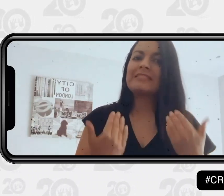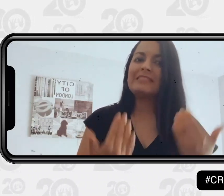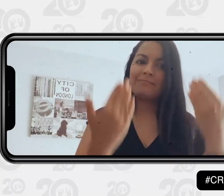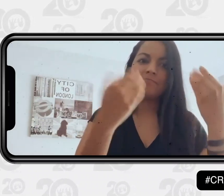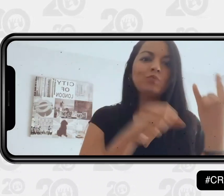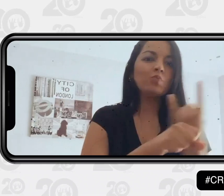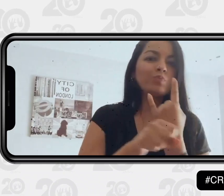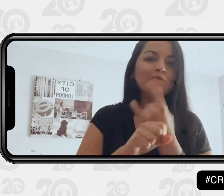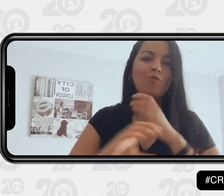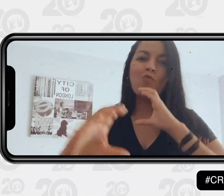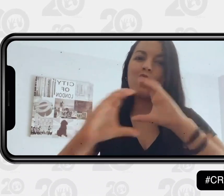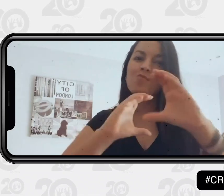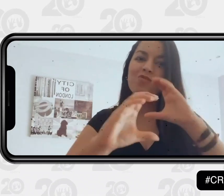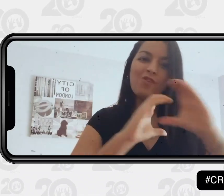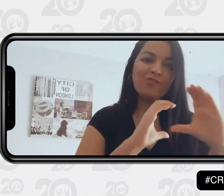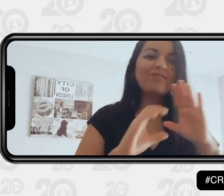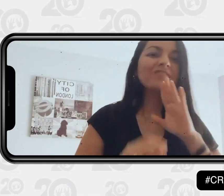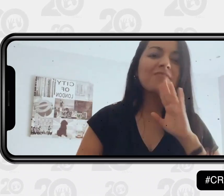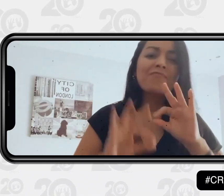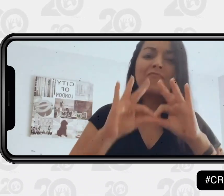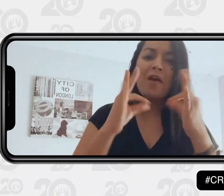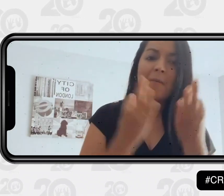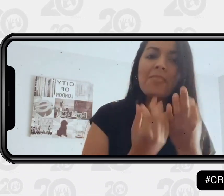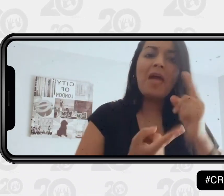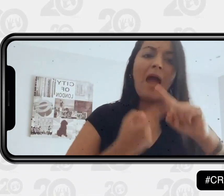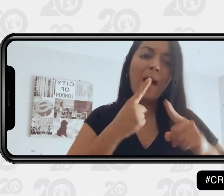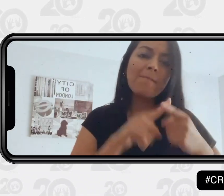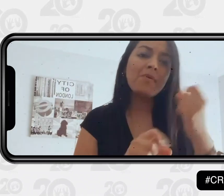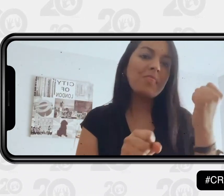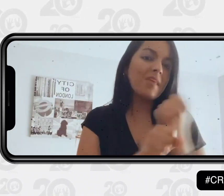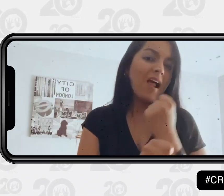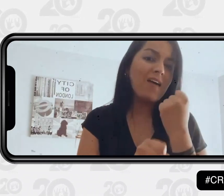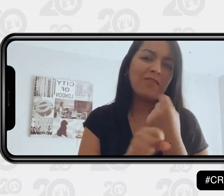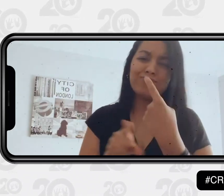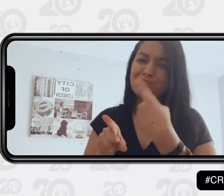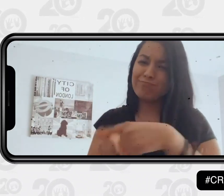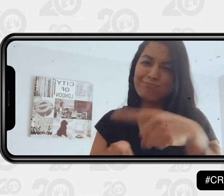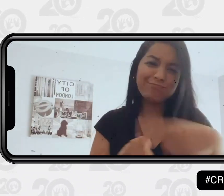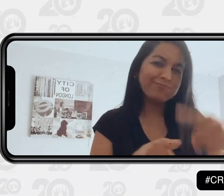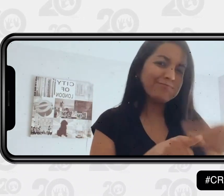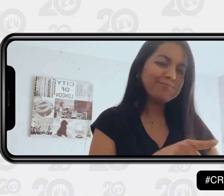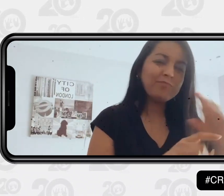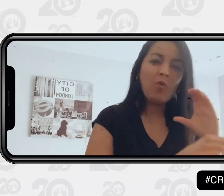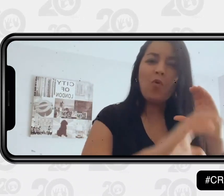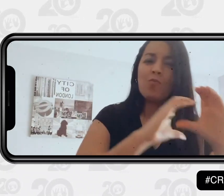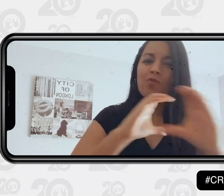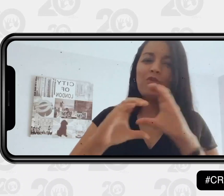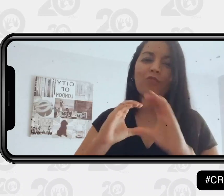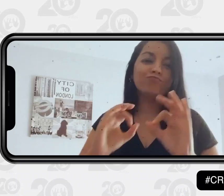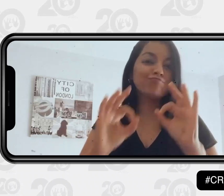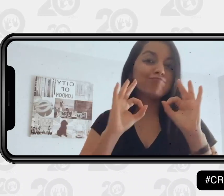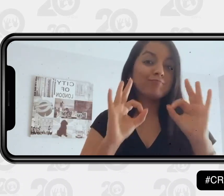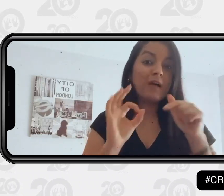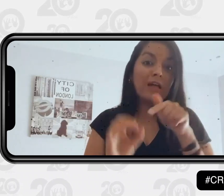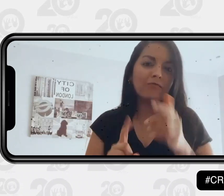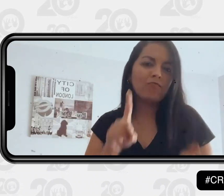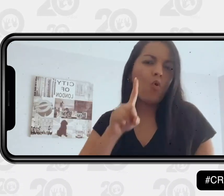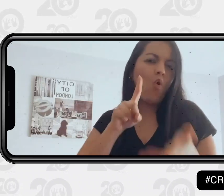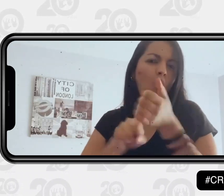herramienta que nos ha permitido la comunicación en los diferentes entornos, sean familiares, laborales, personales y demás. Es un gran